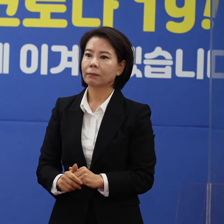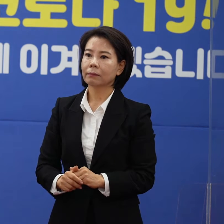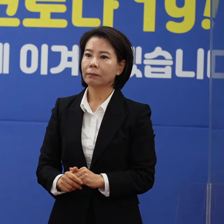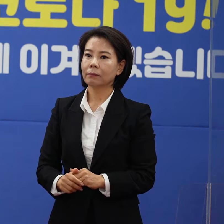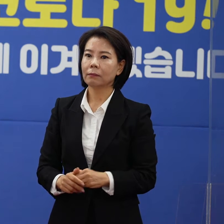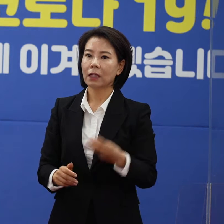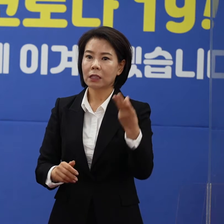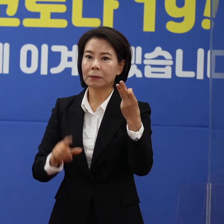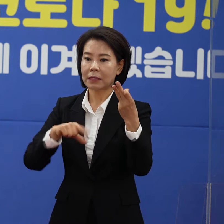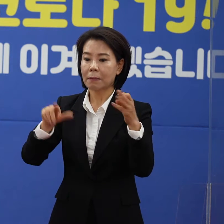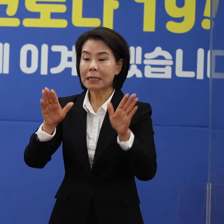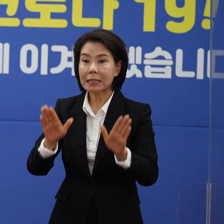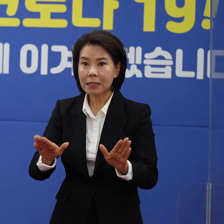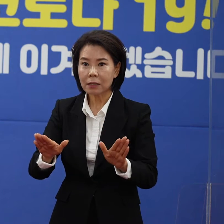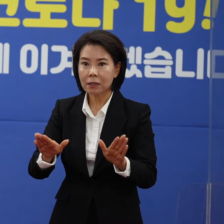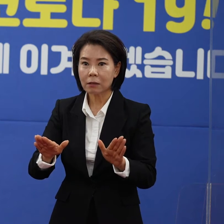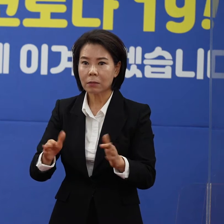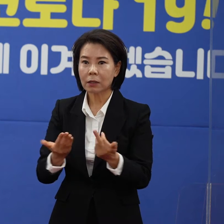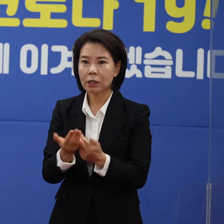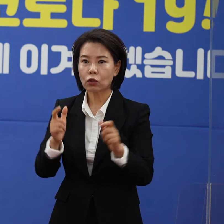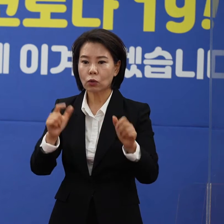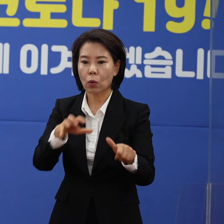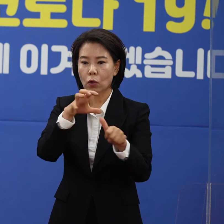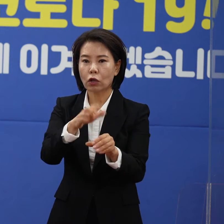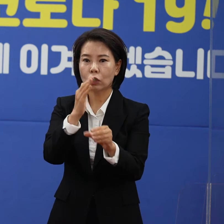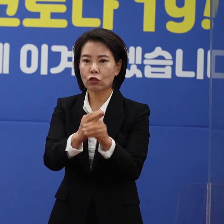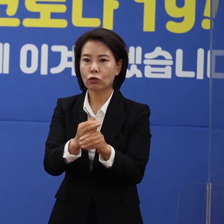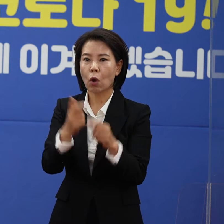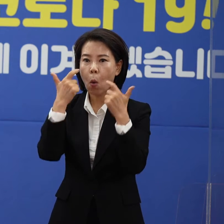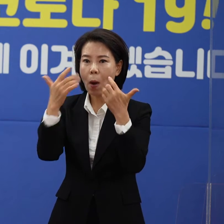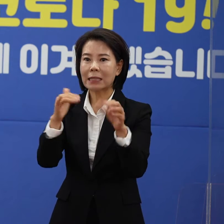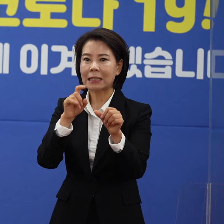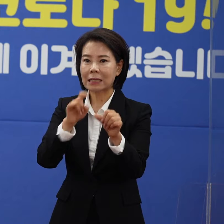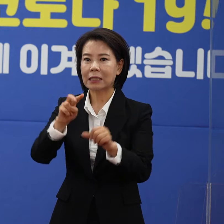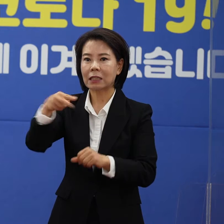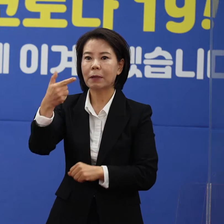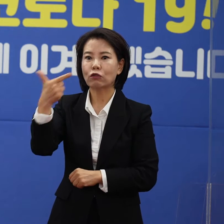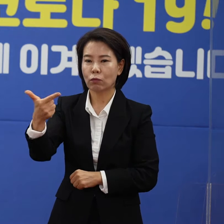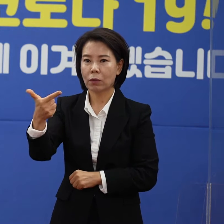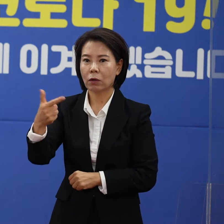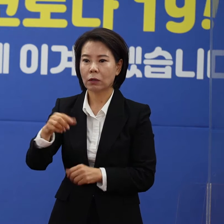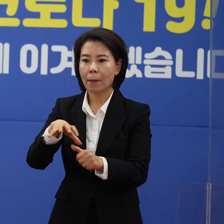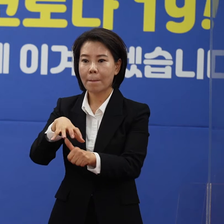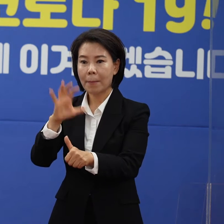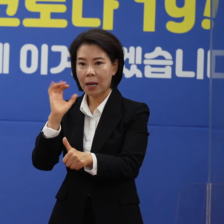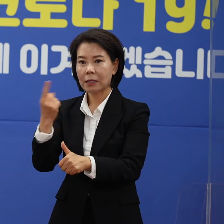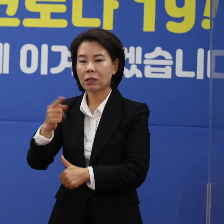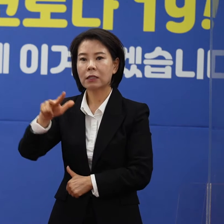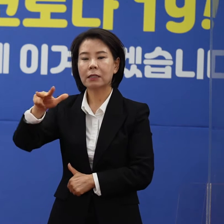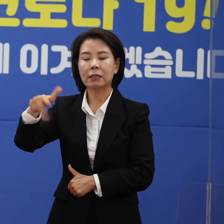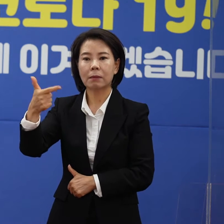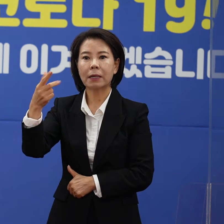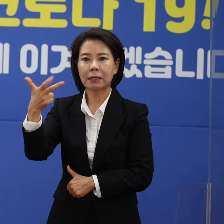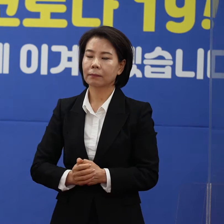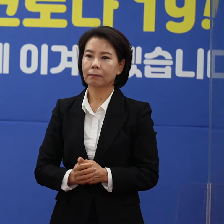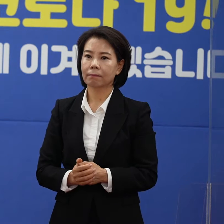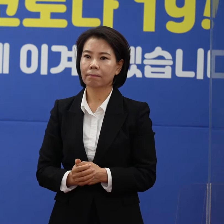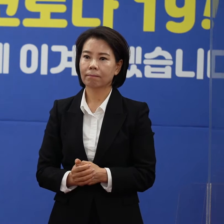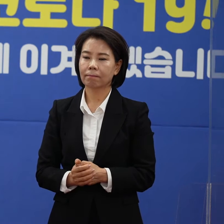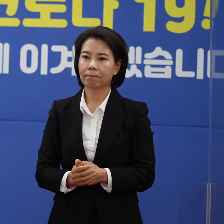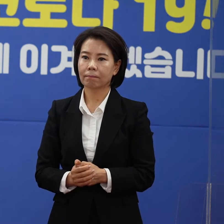13일 오전 11시 현재 제주에서 격리 중인 확진자는 206명이고 격리 해제자는 1,778명입니다.